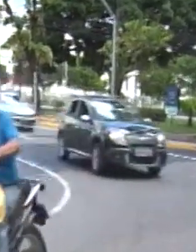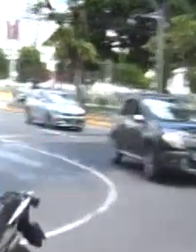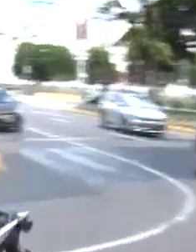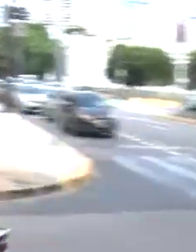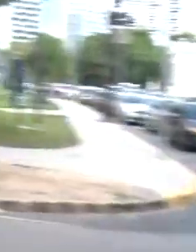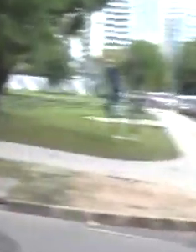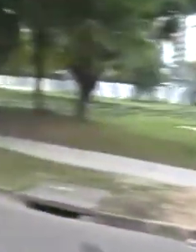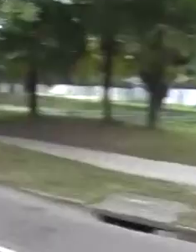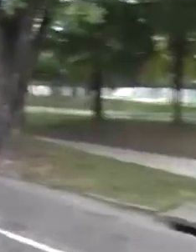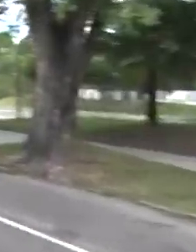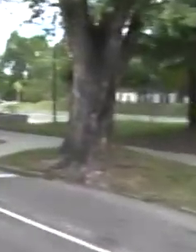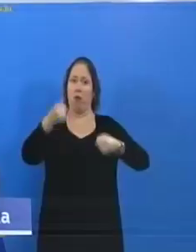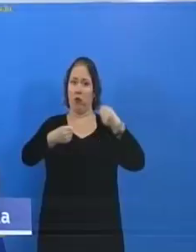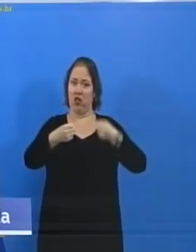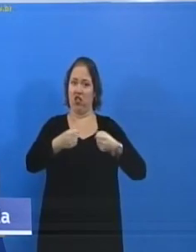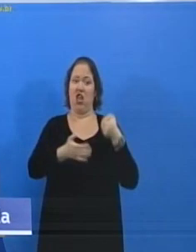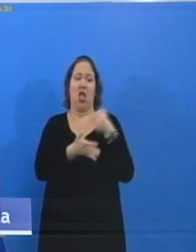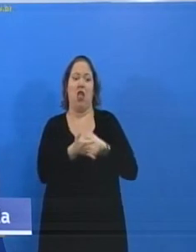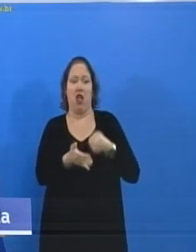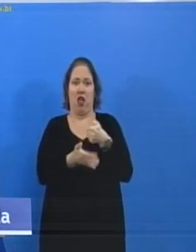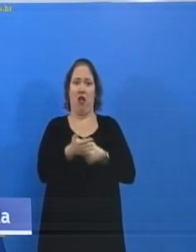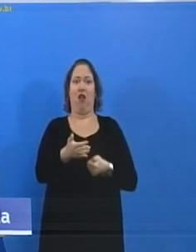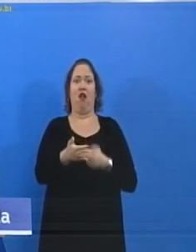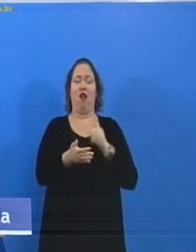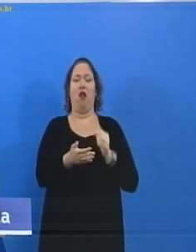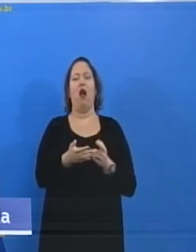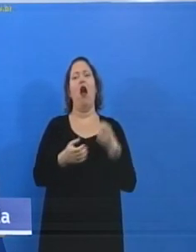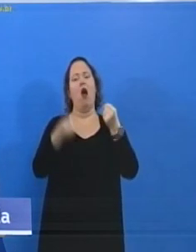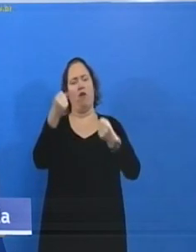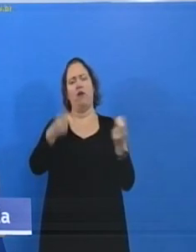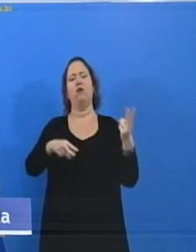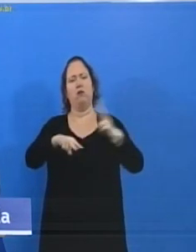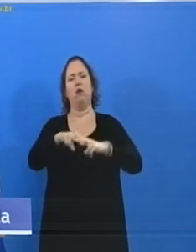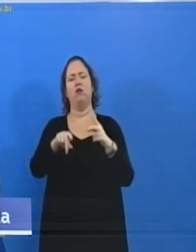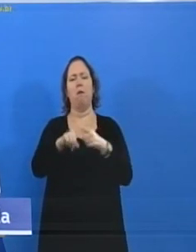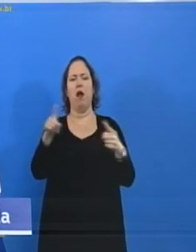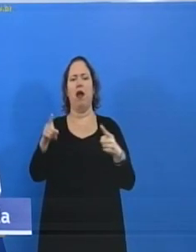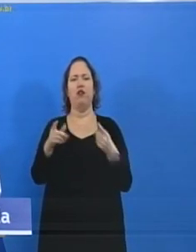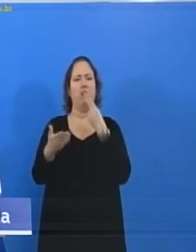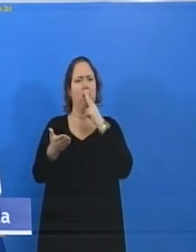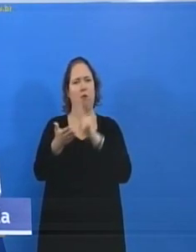Motoristas que insistirem terão o seu veículo apreendido, mas não serão aplicadas multas.